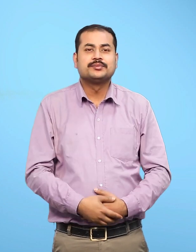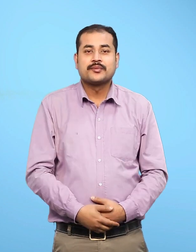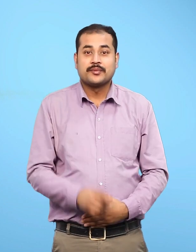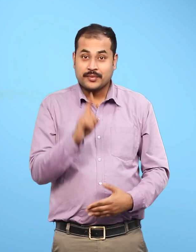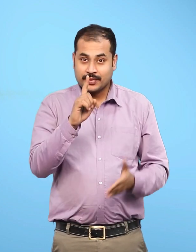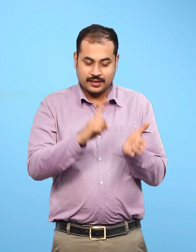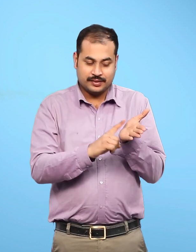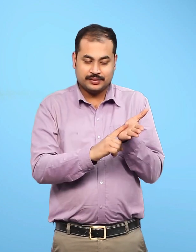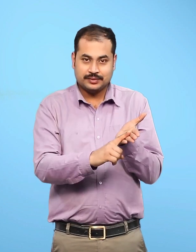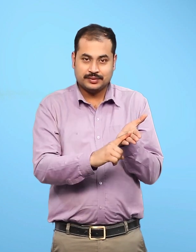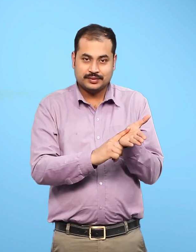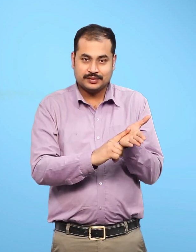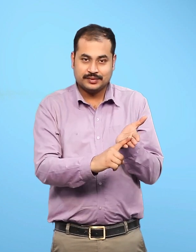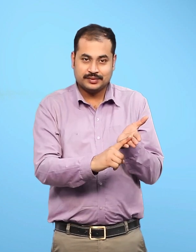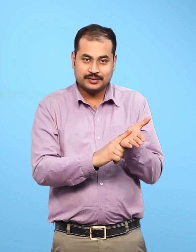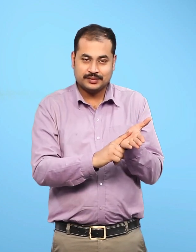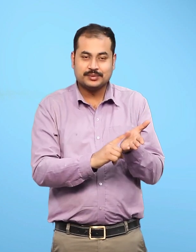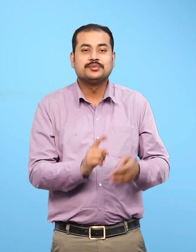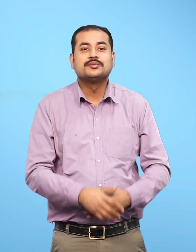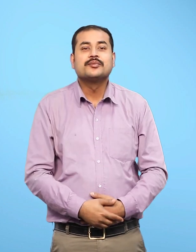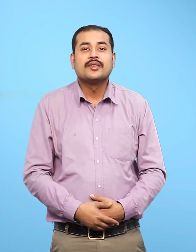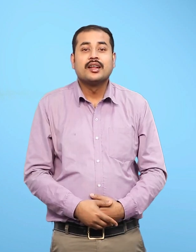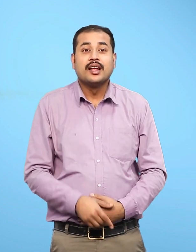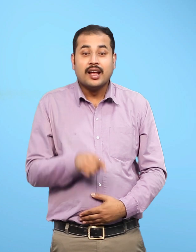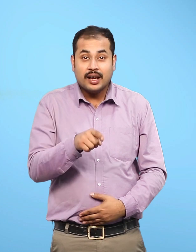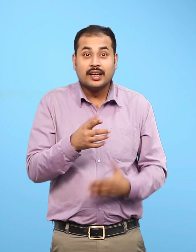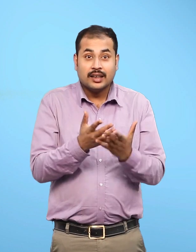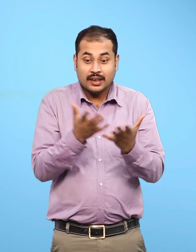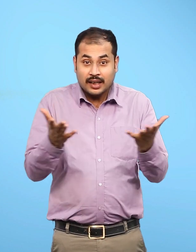घिस घिस तुम्हें चाहिए